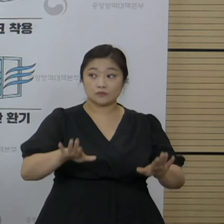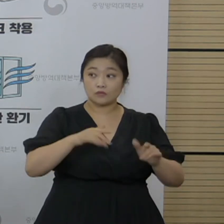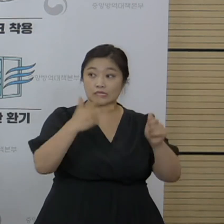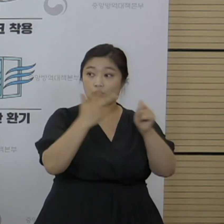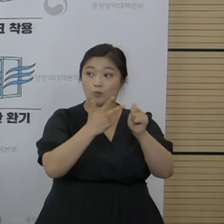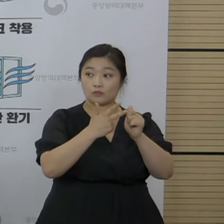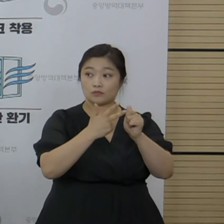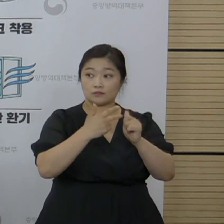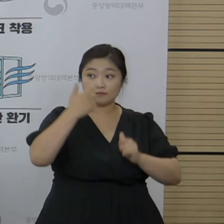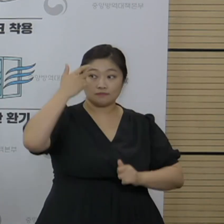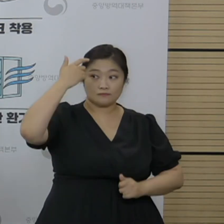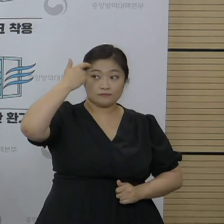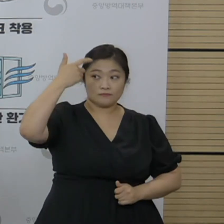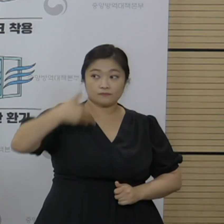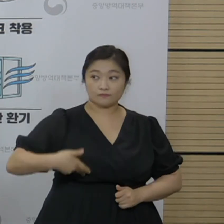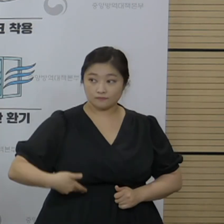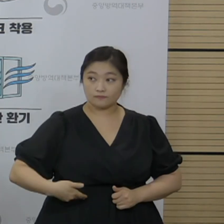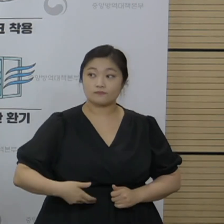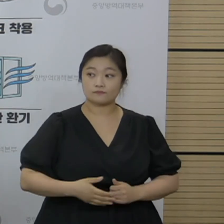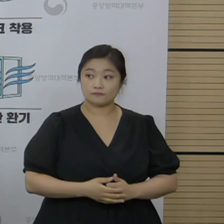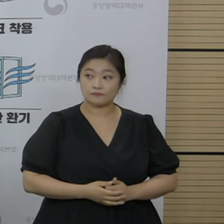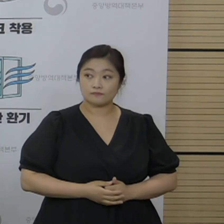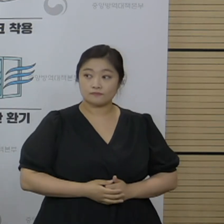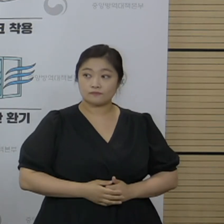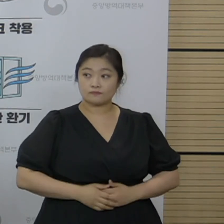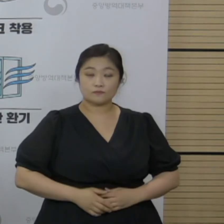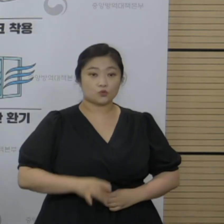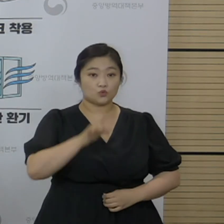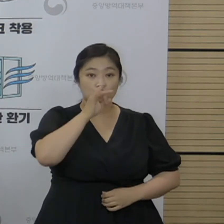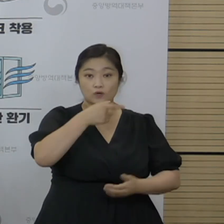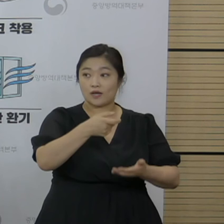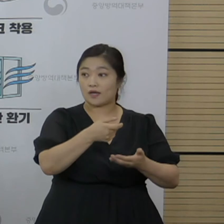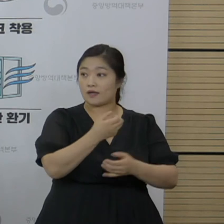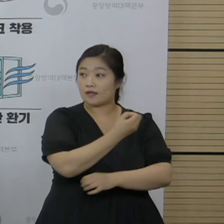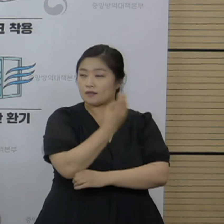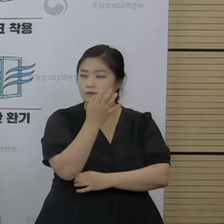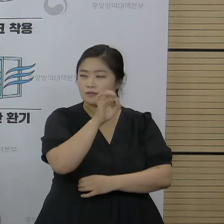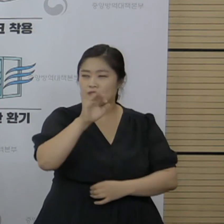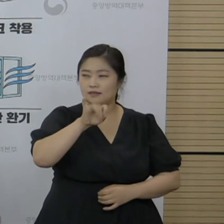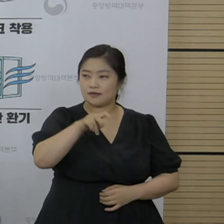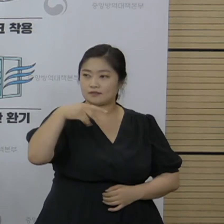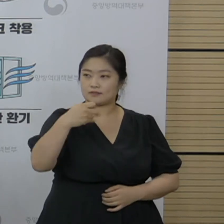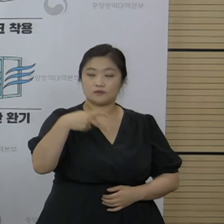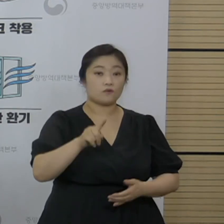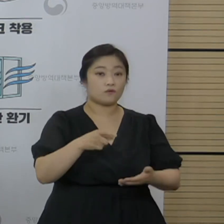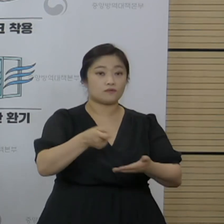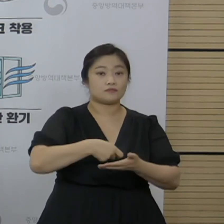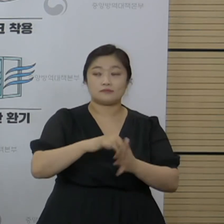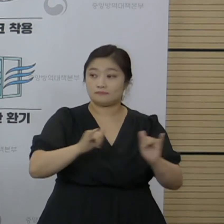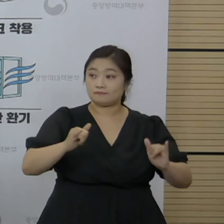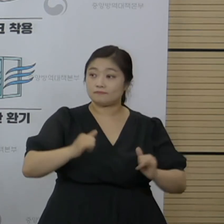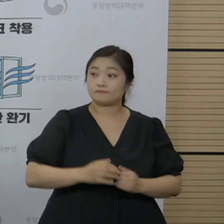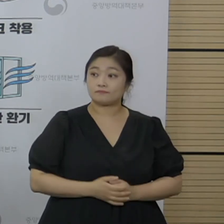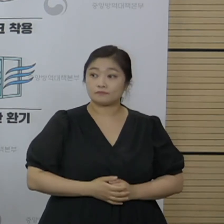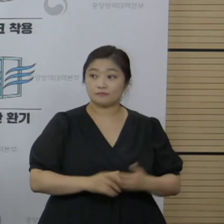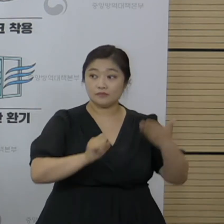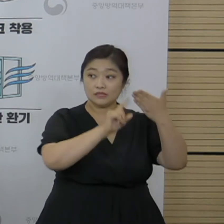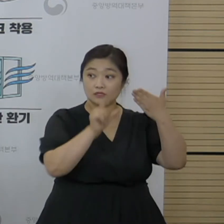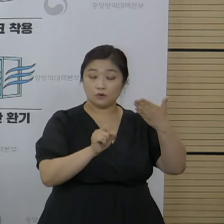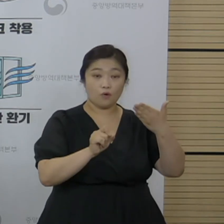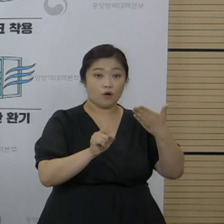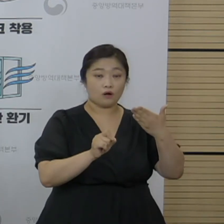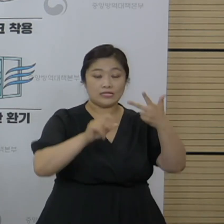일곱 번째 질문 보내준 중앙일보 이에스터 기자님 질문입니다. 7월